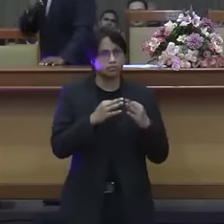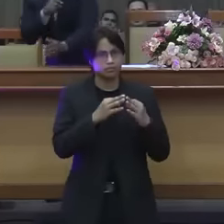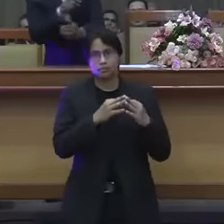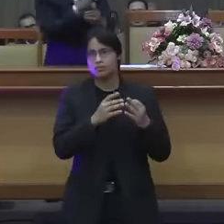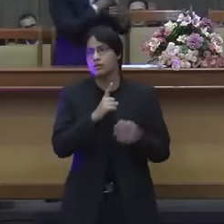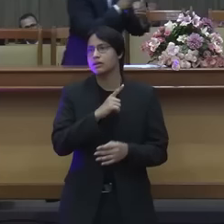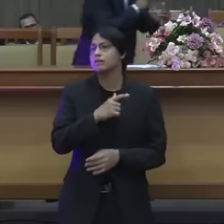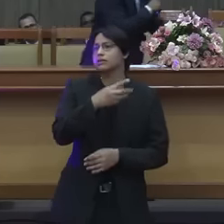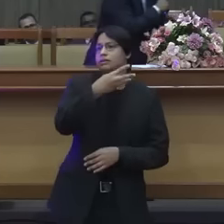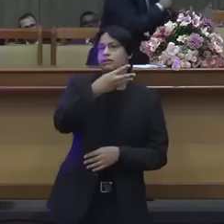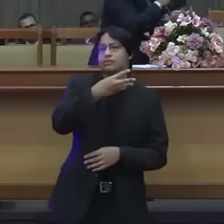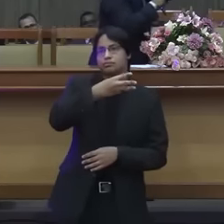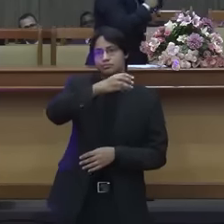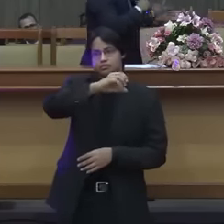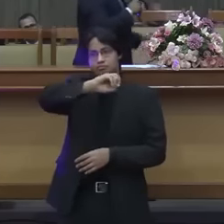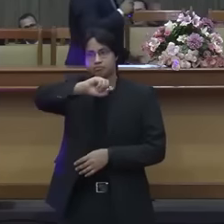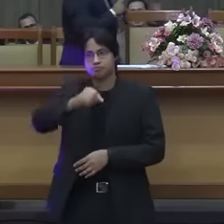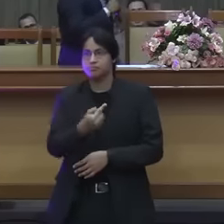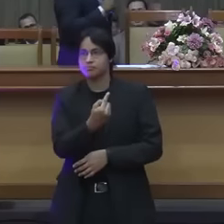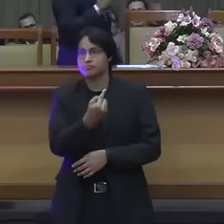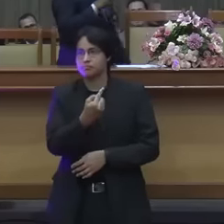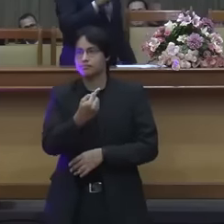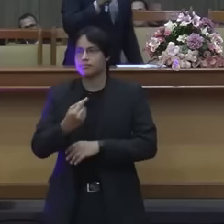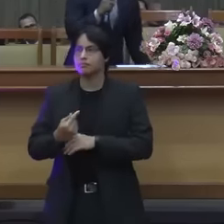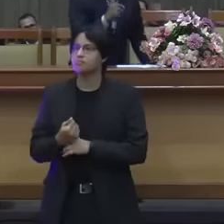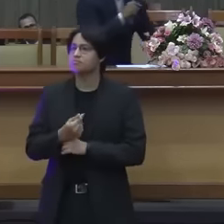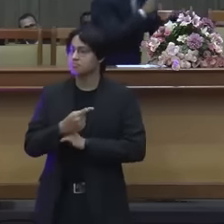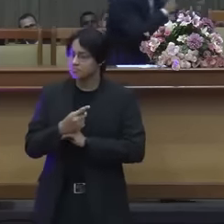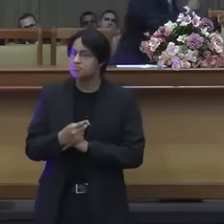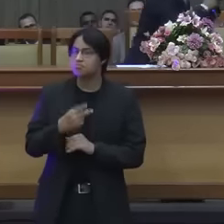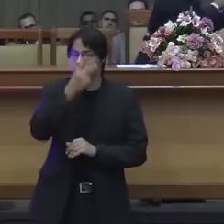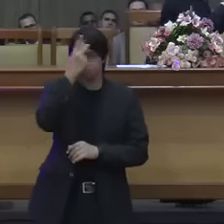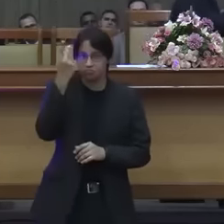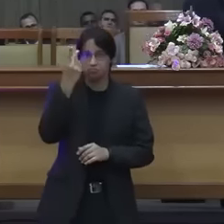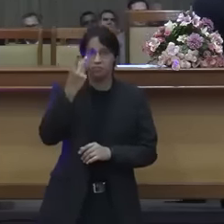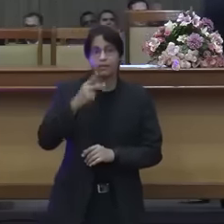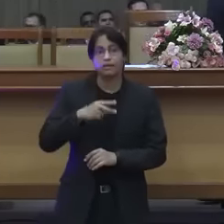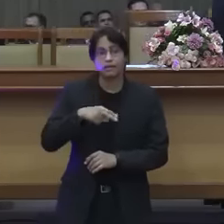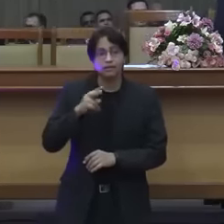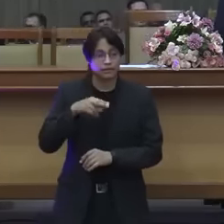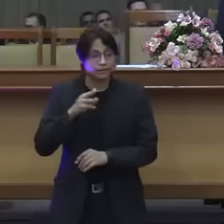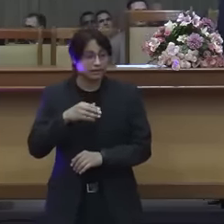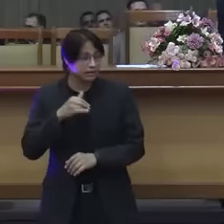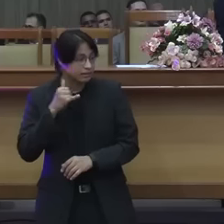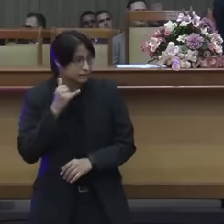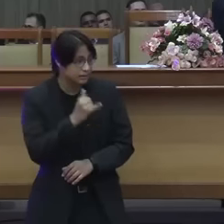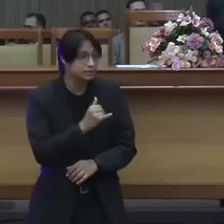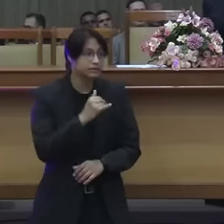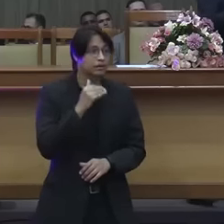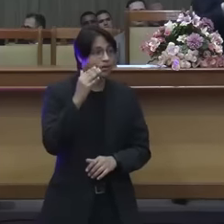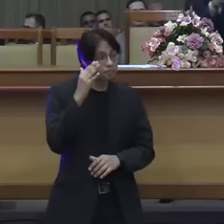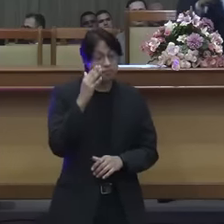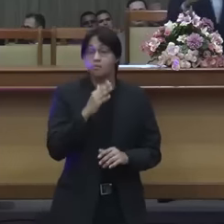era uma prefeitura quem falasse mal do templo morria